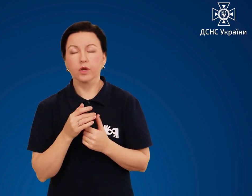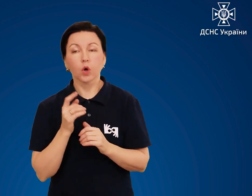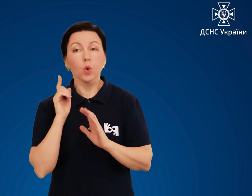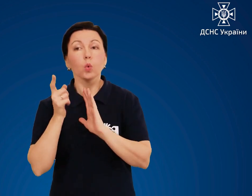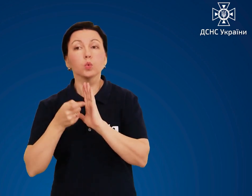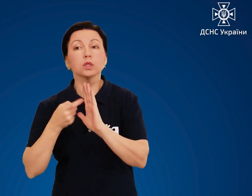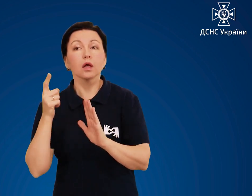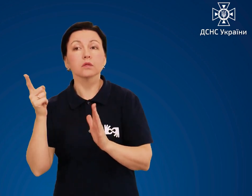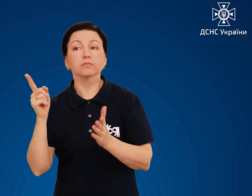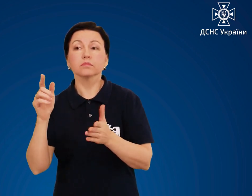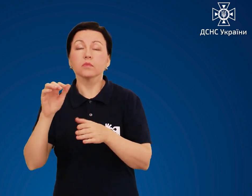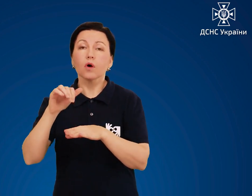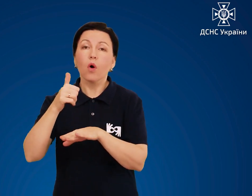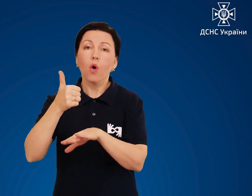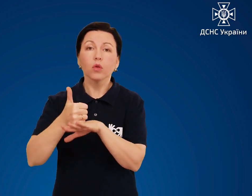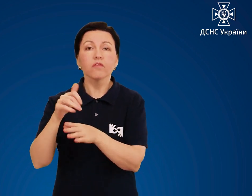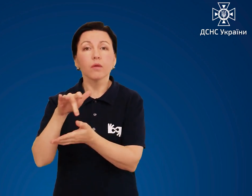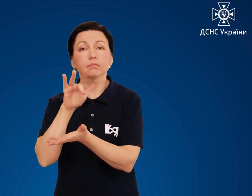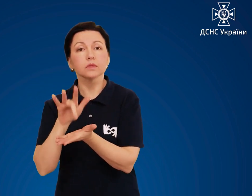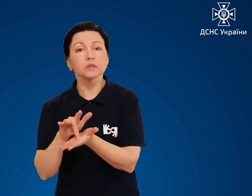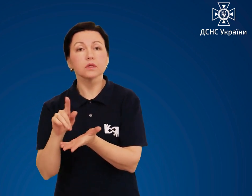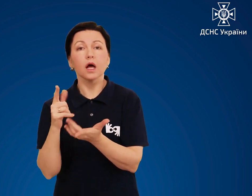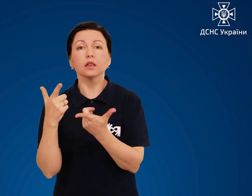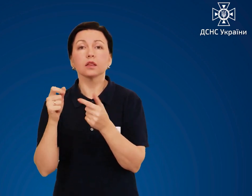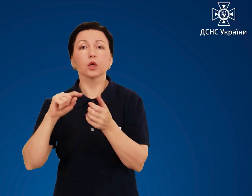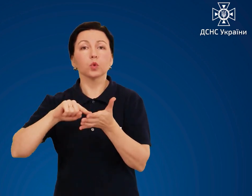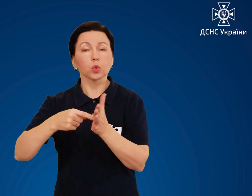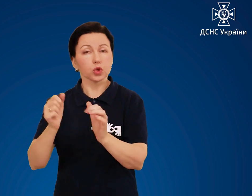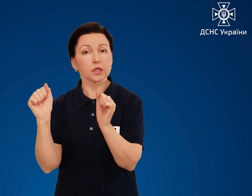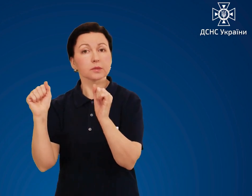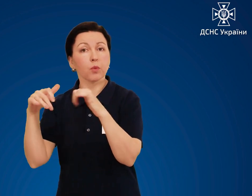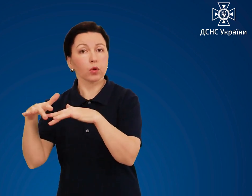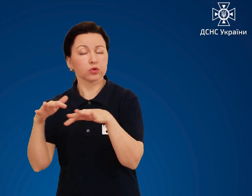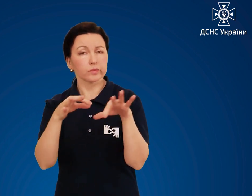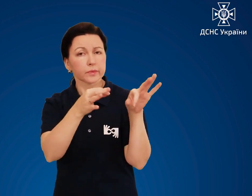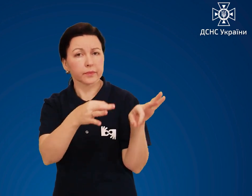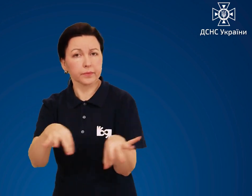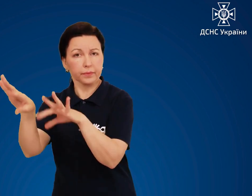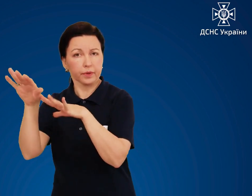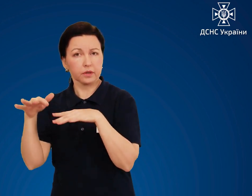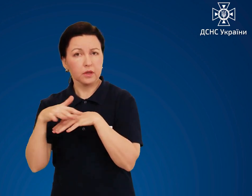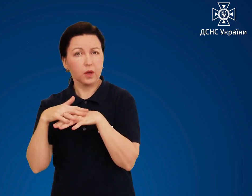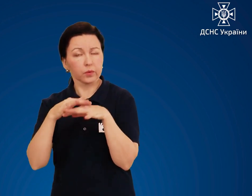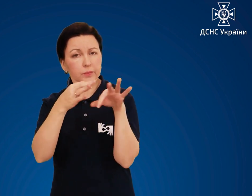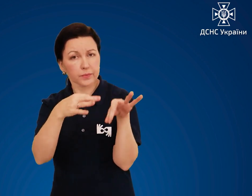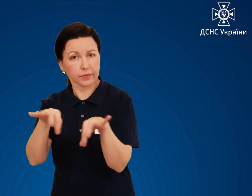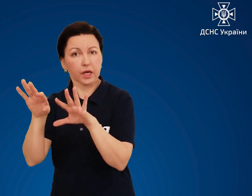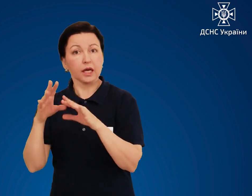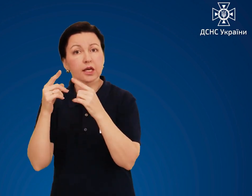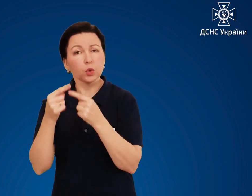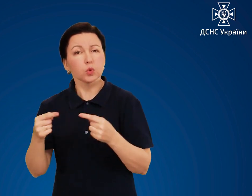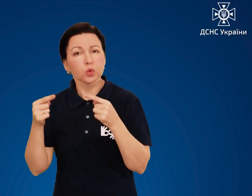органів влади про місце збору мешканців для евакуації. Та уточніть час її початку.